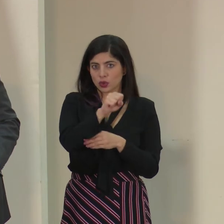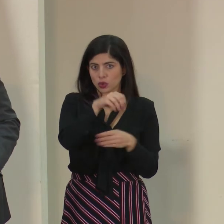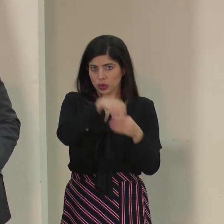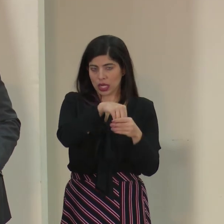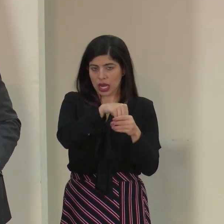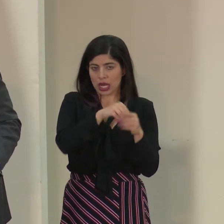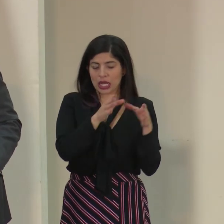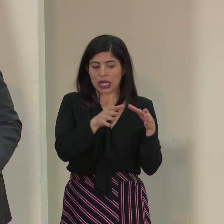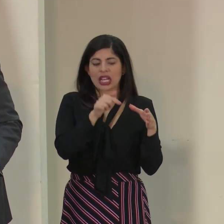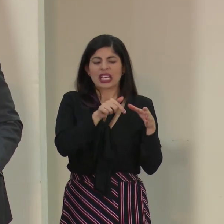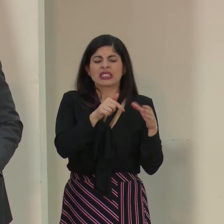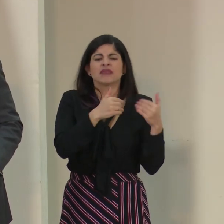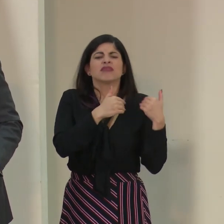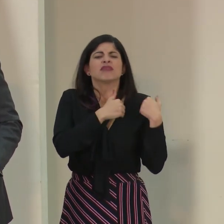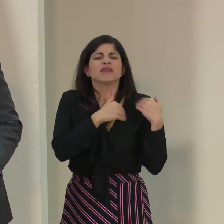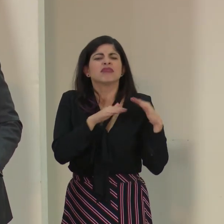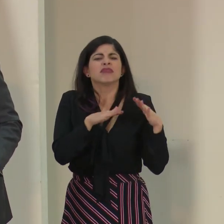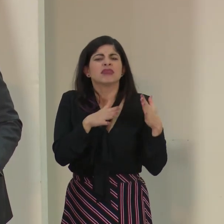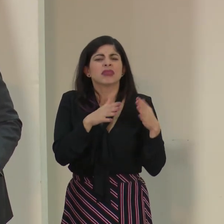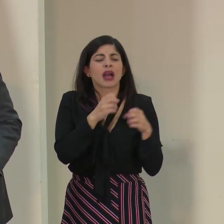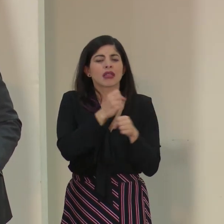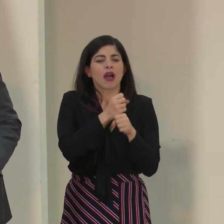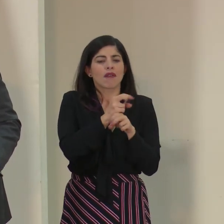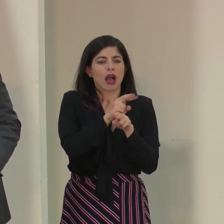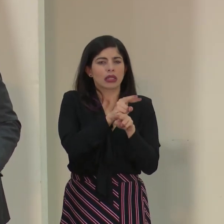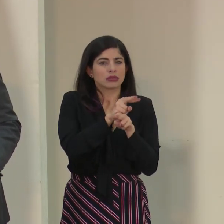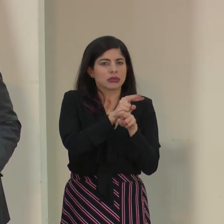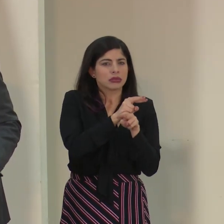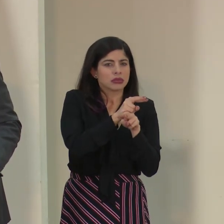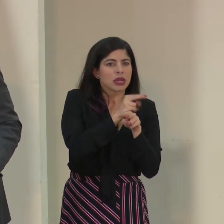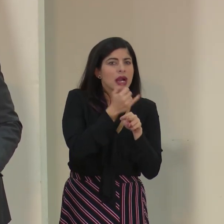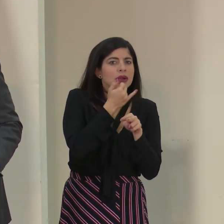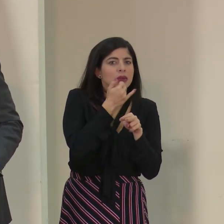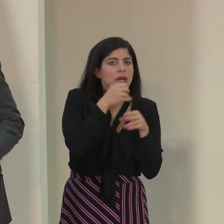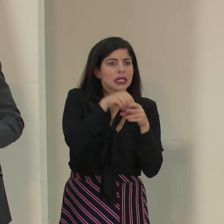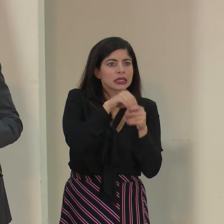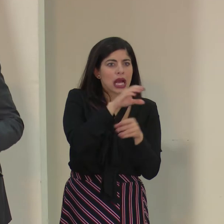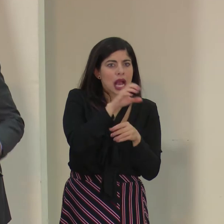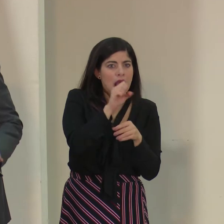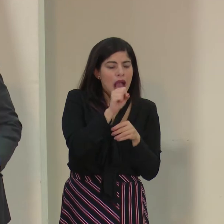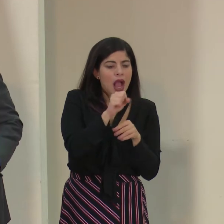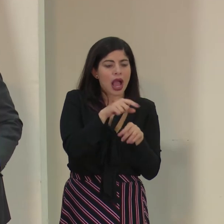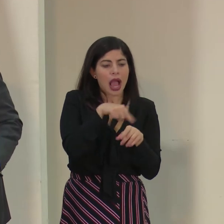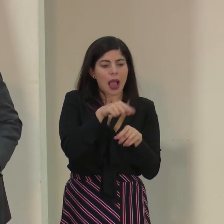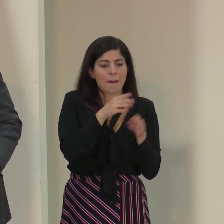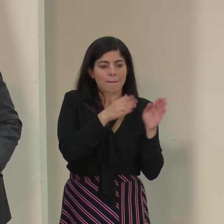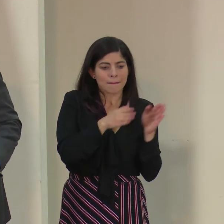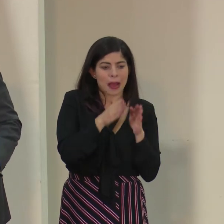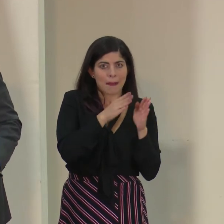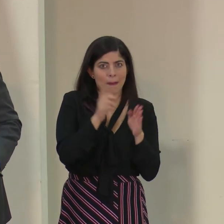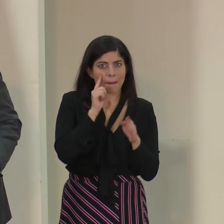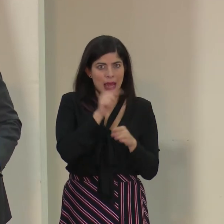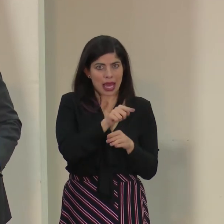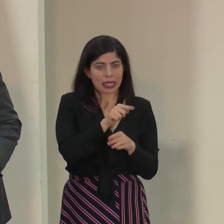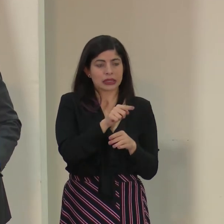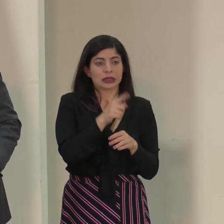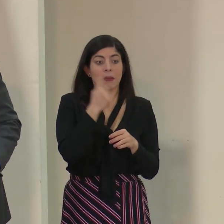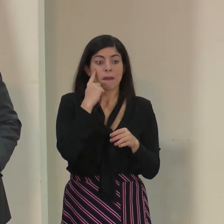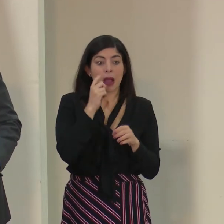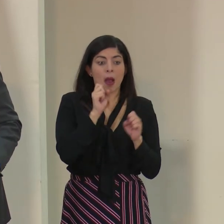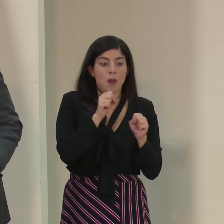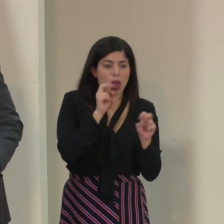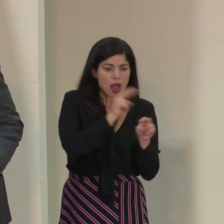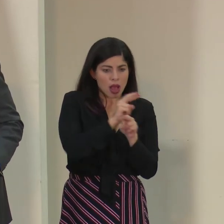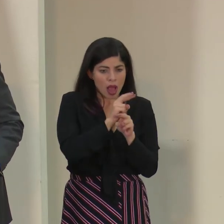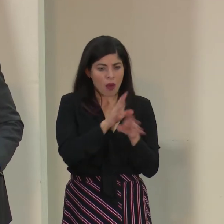que trabaja en todo ese monitoreo de lo que ocurre dentro de la caja y cómo se preparan justo para la toma de